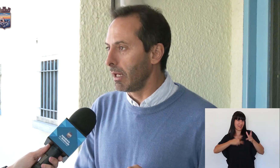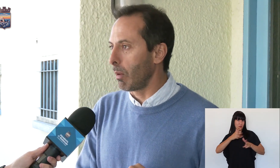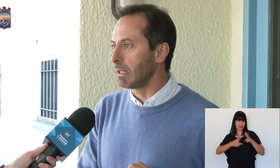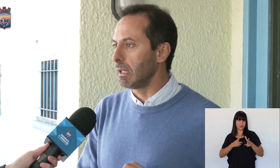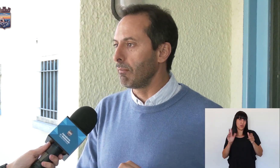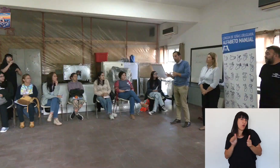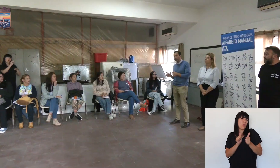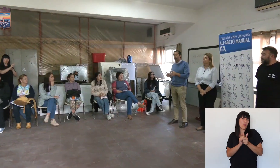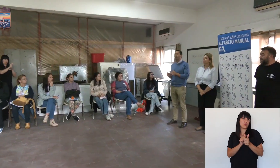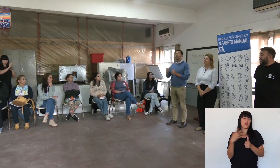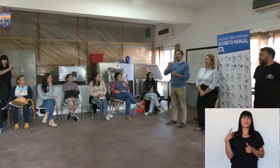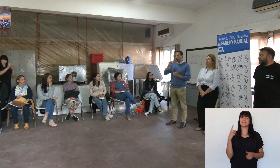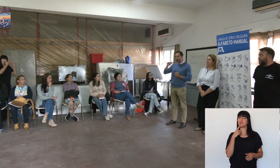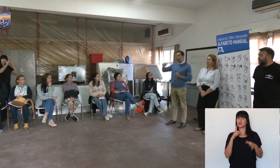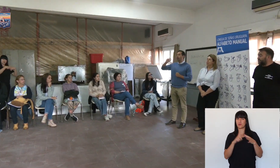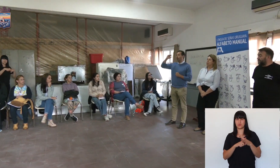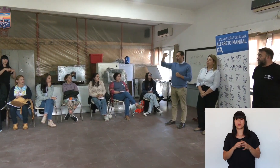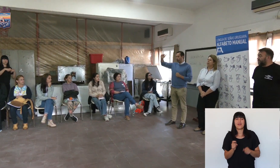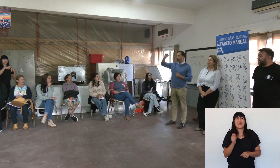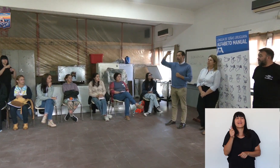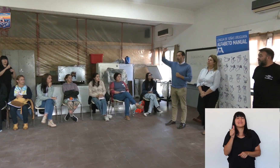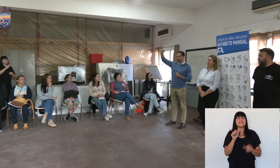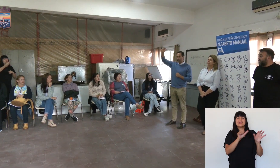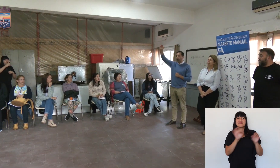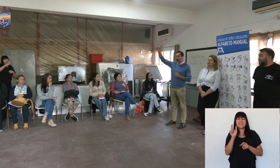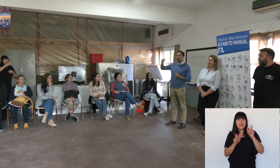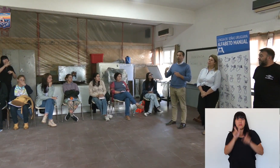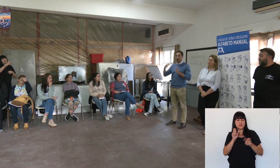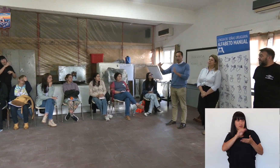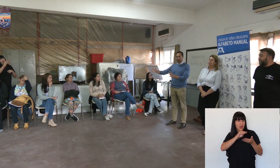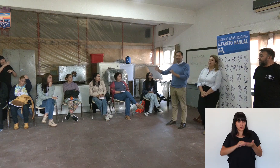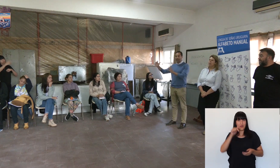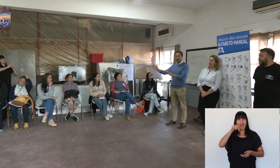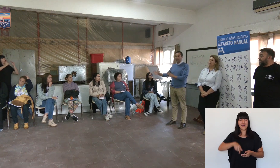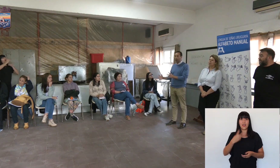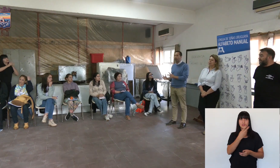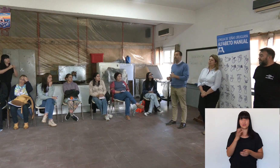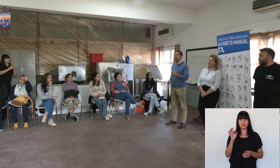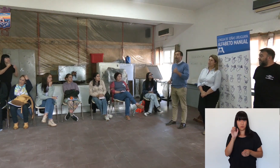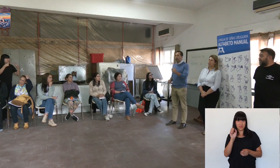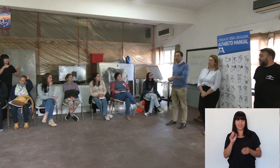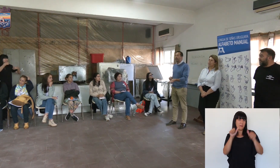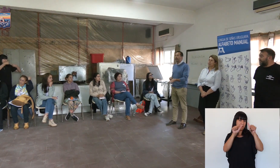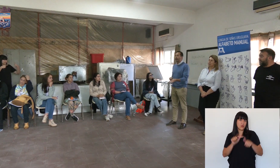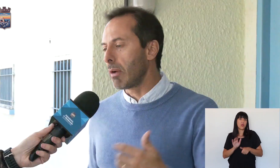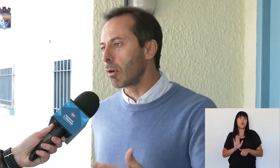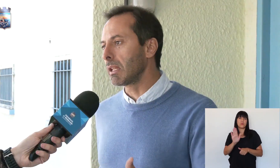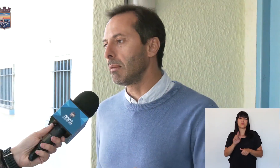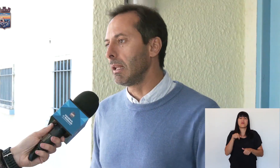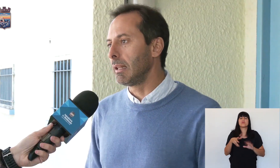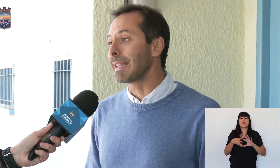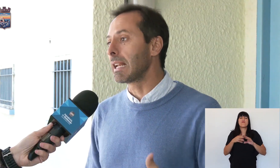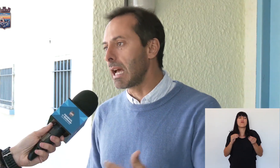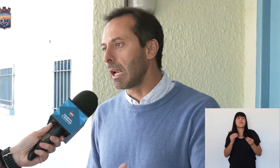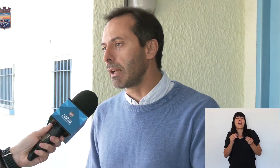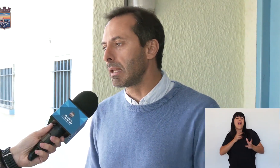talleres de lengua de señas, que hay de más de casi 600 en realidad inscritos en todo el departamento y 250 son de aquí, de Maldonado. Es una forma